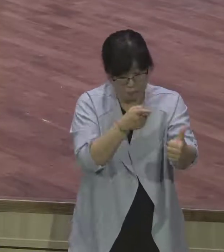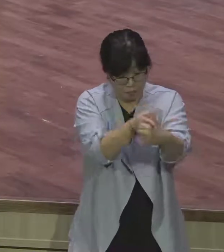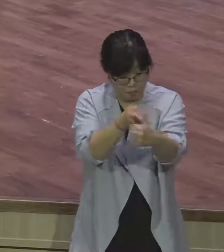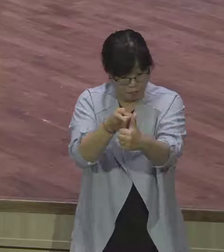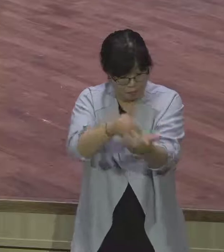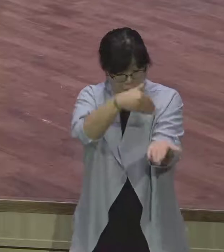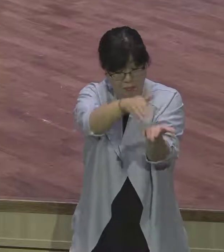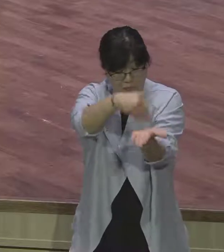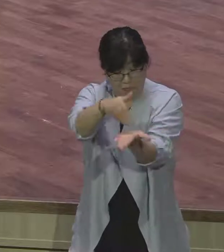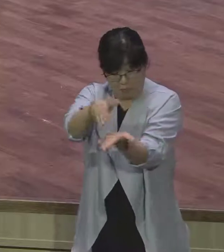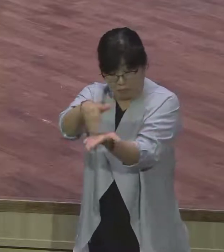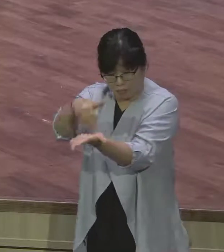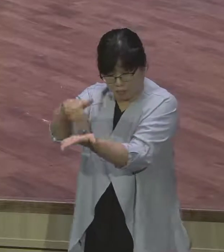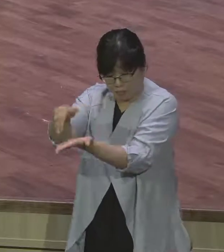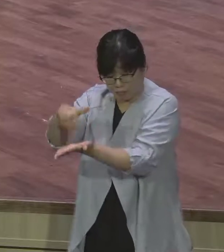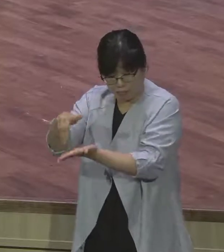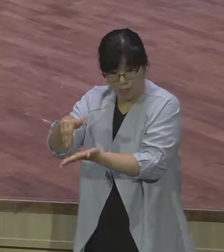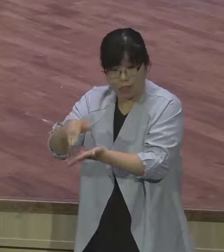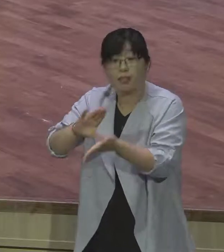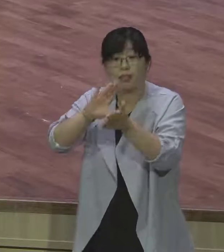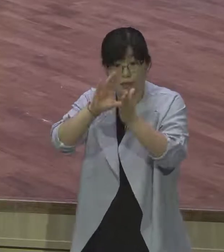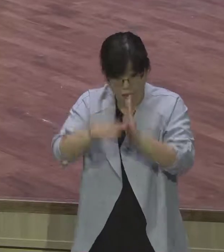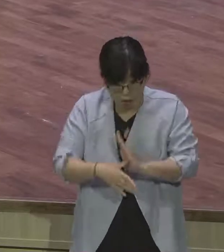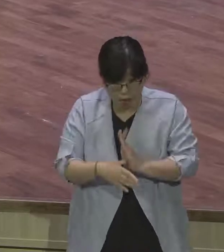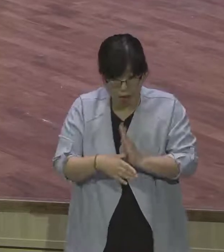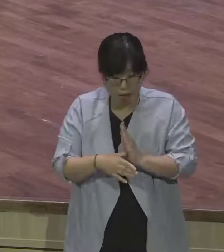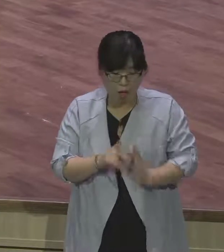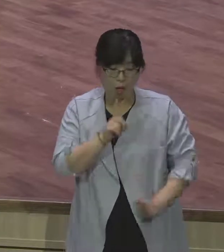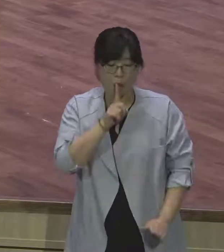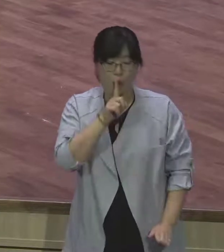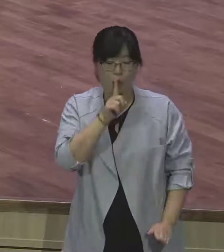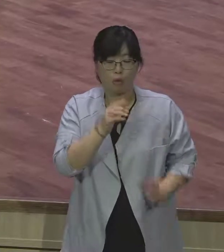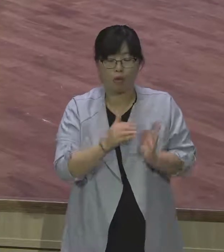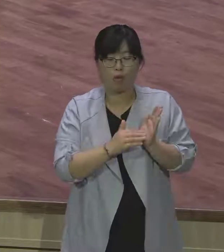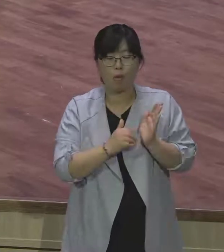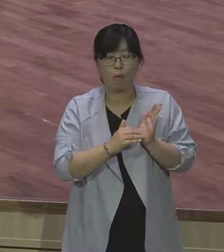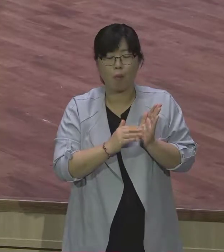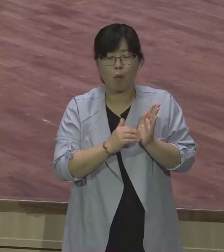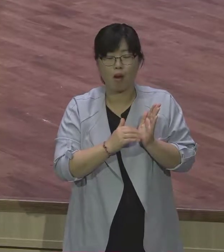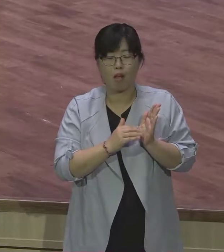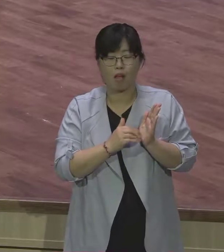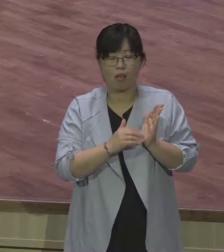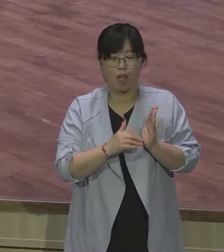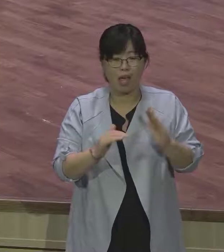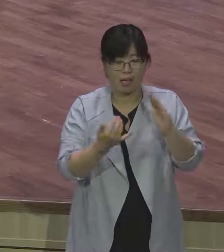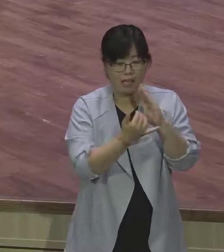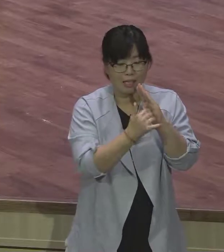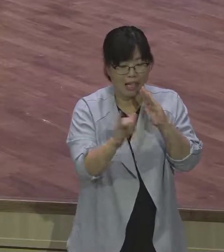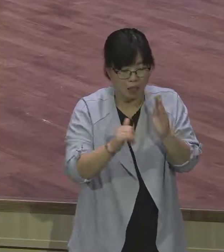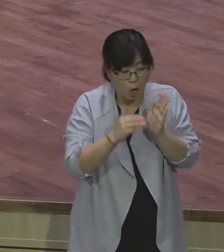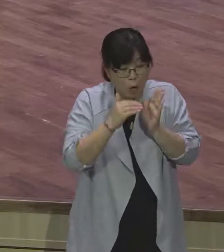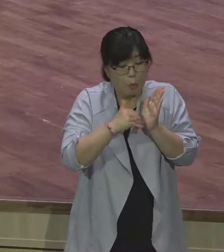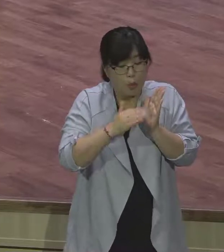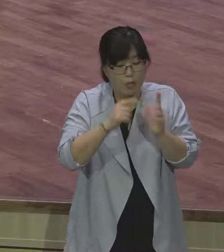공산주의하면서 없앤데도 불구하고 이것이 말이에요 1억이 넘는 기독군들이 참 있었단 말이에요